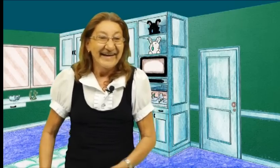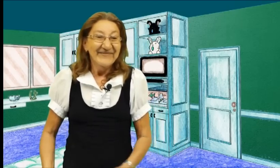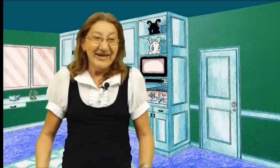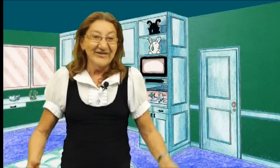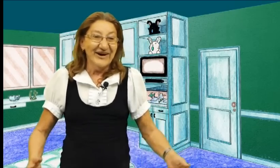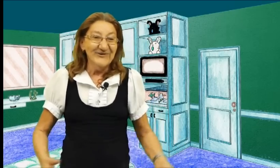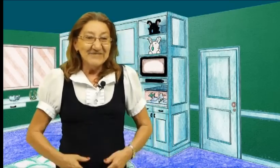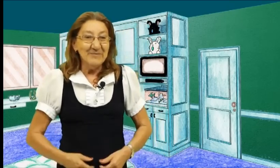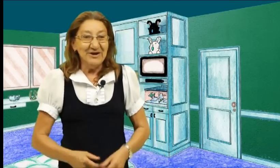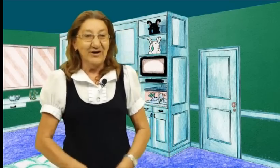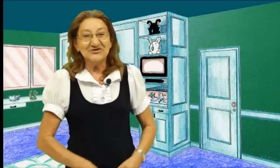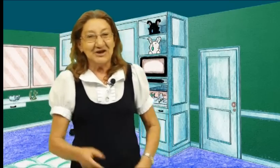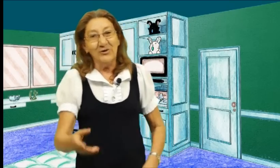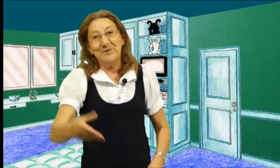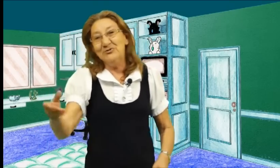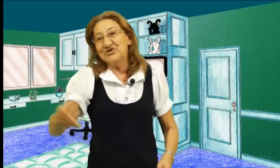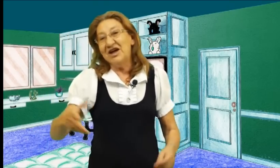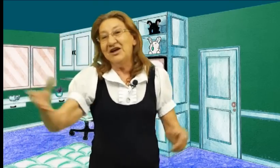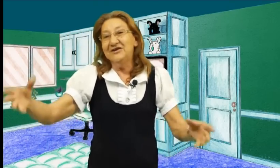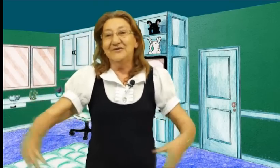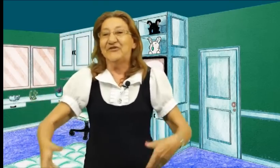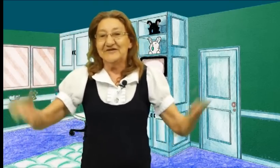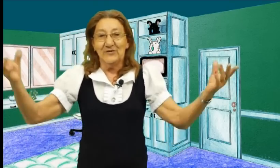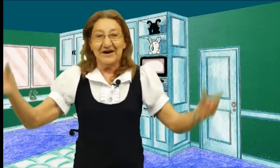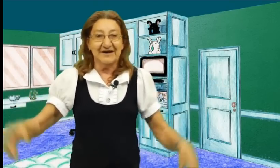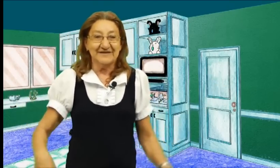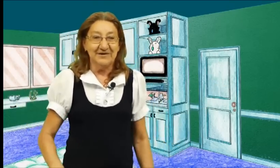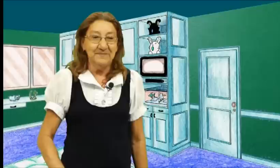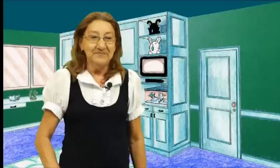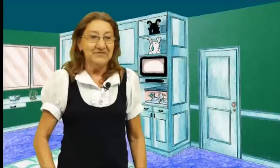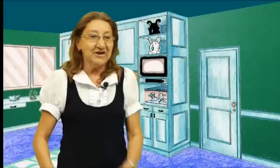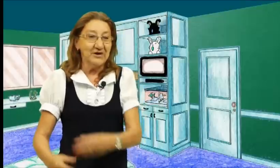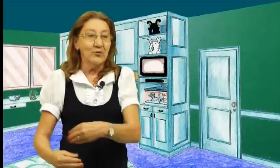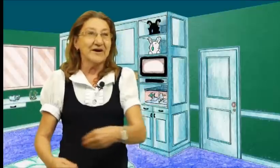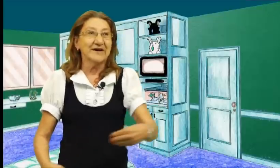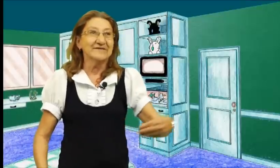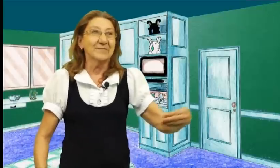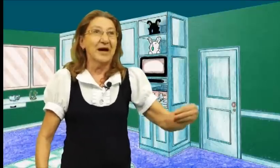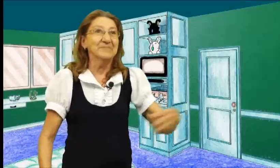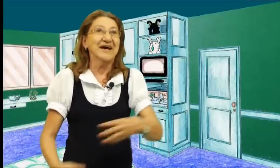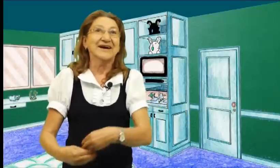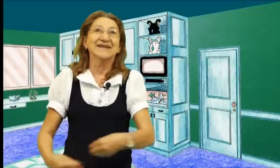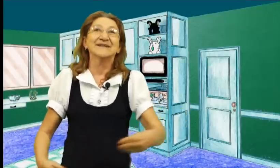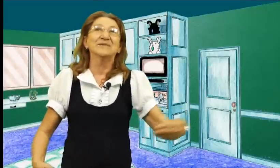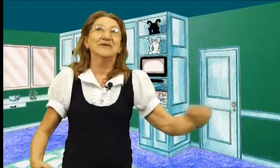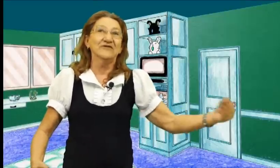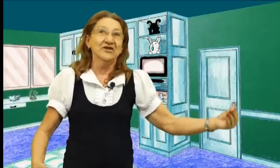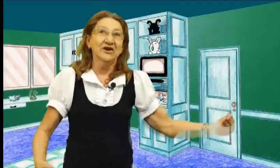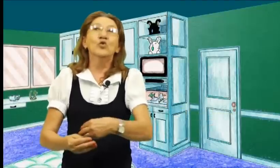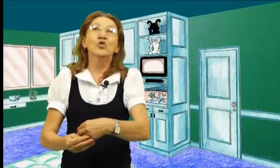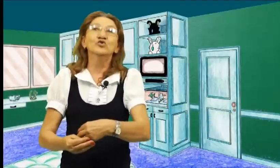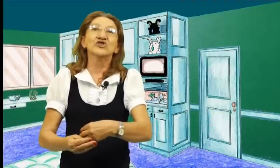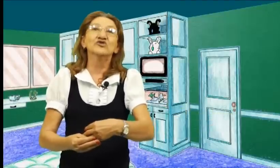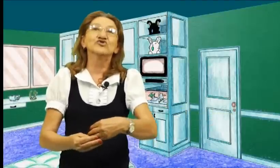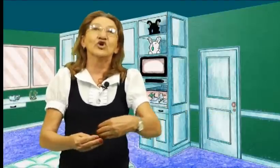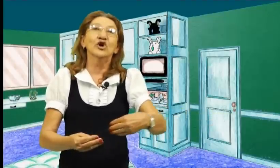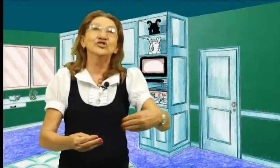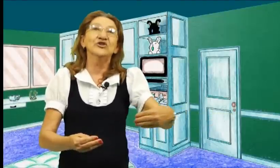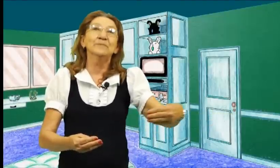É É não Não é melhor você comprar um terreno e fazer uma casa não Porque uma casa A minha casa é a minha vida Os anos todos tem